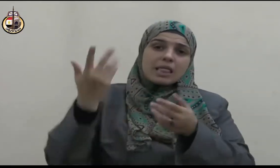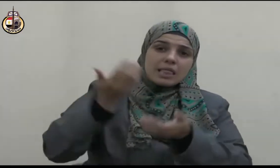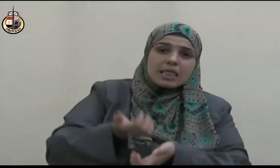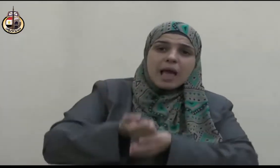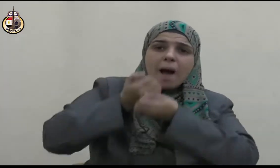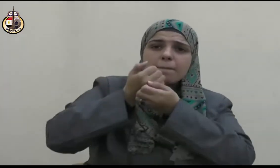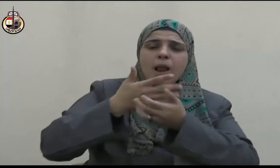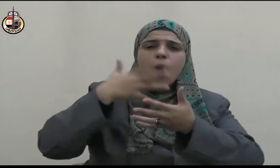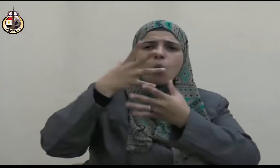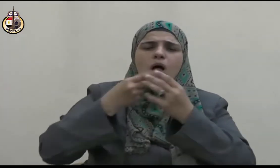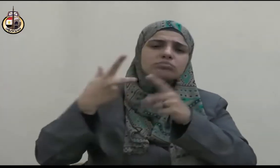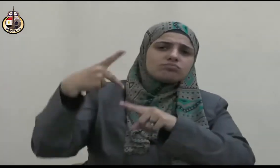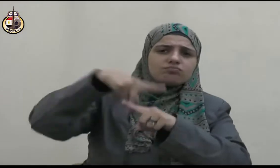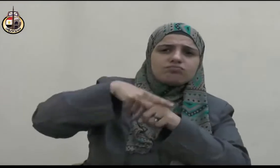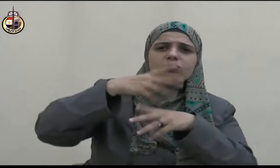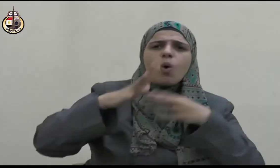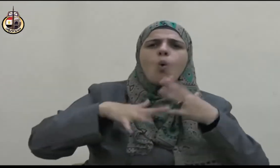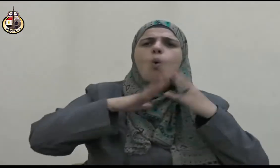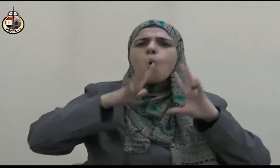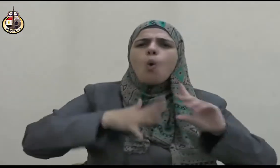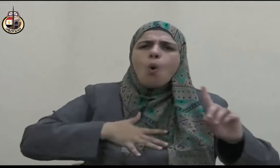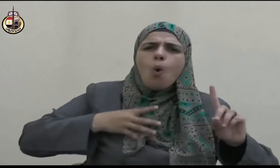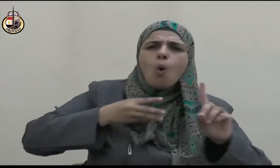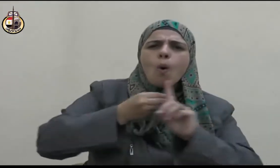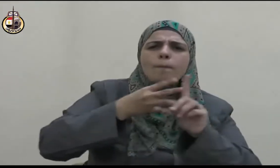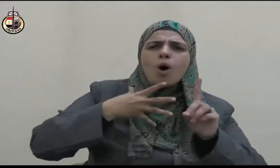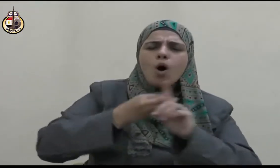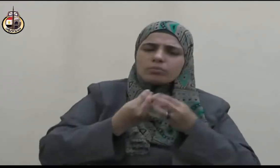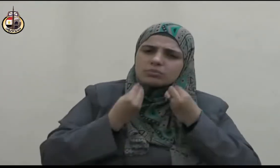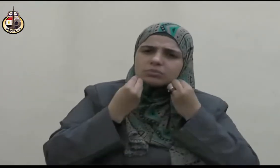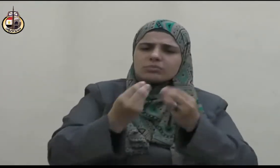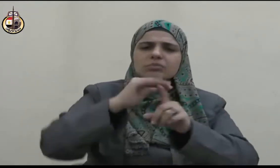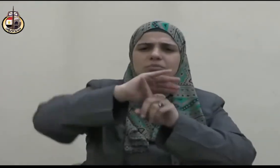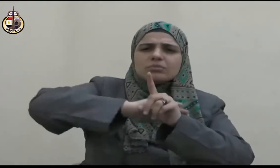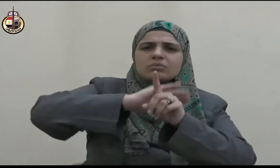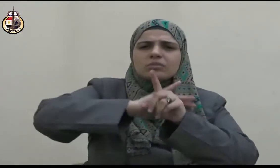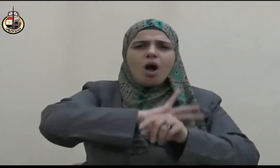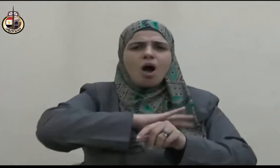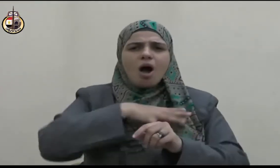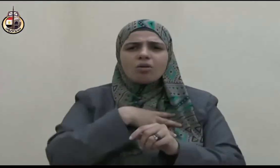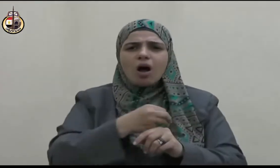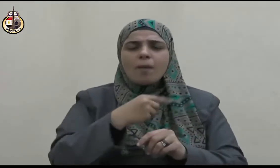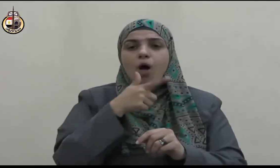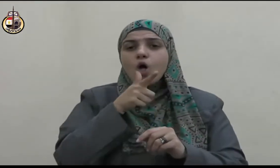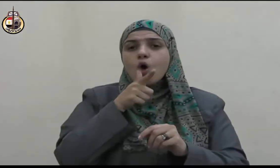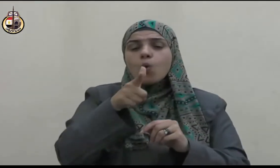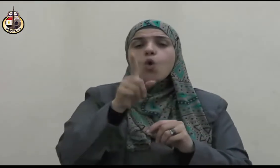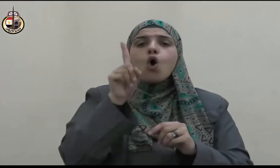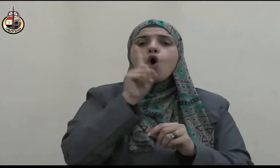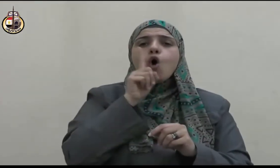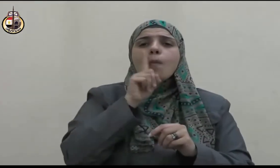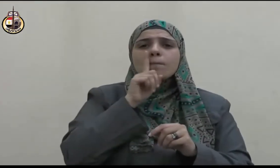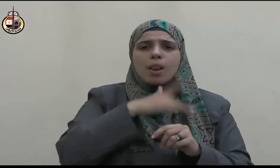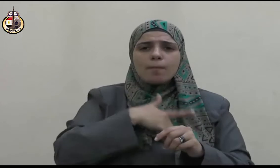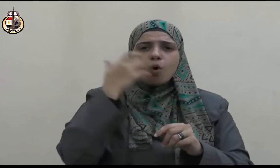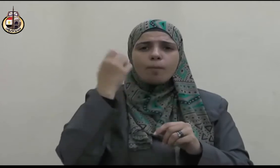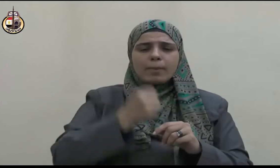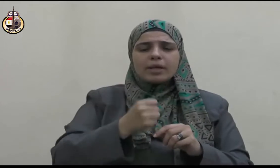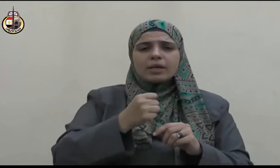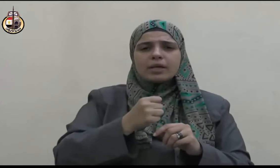فنظر إليه رسول الله صلى الله عليه وسلم ثم قال من لا يرحم